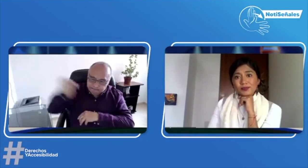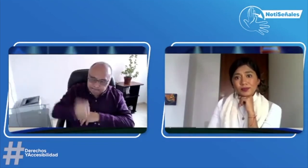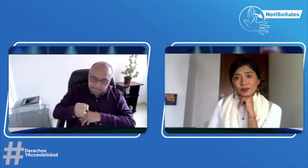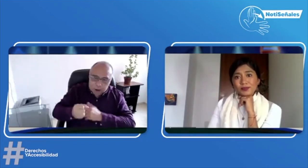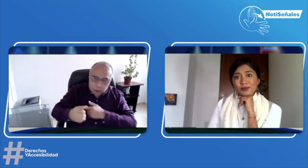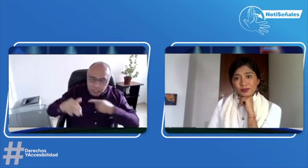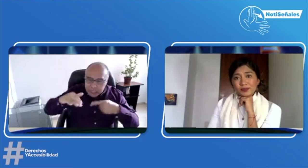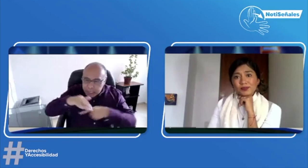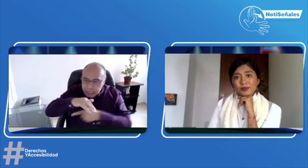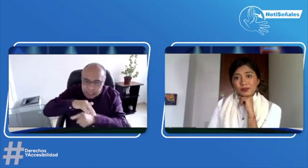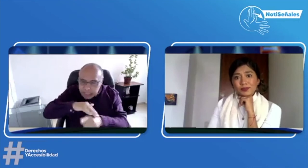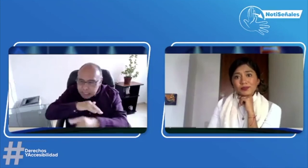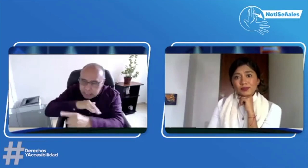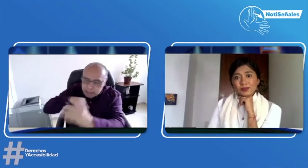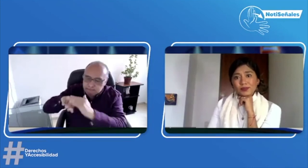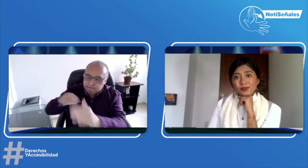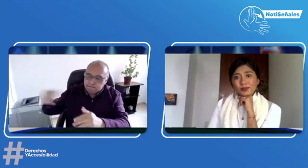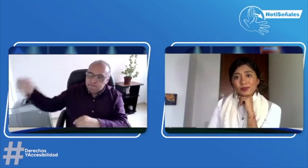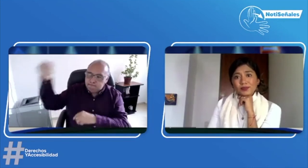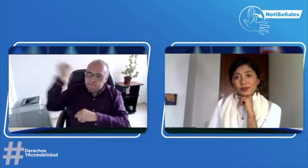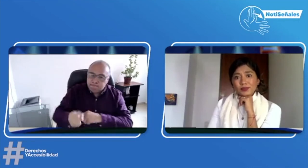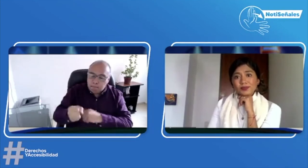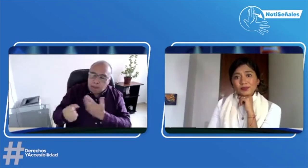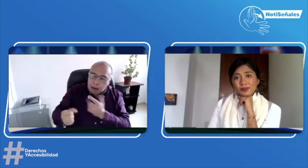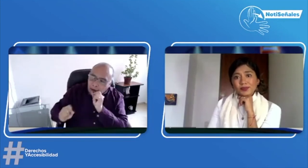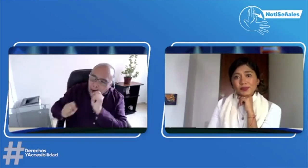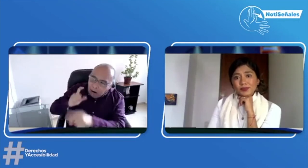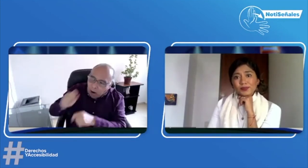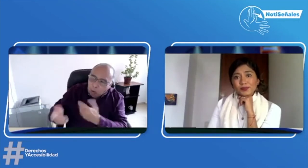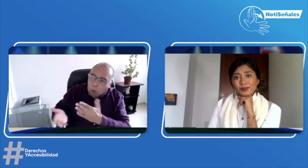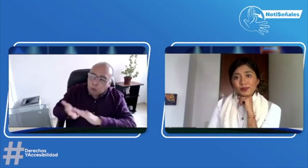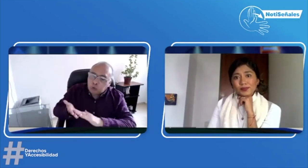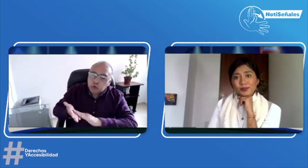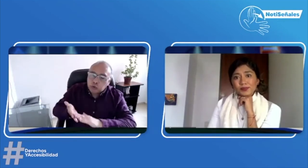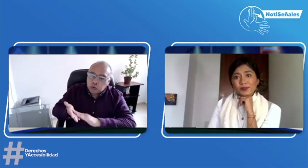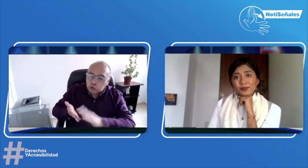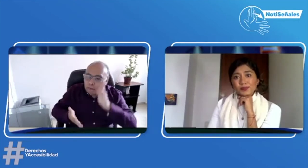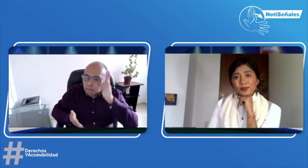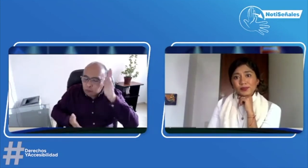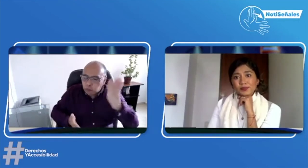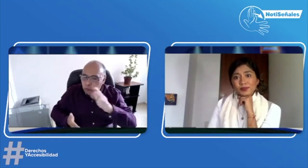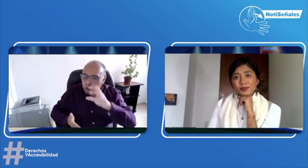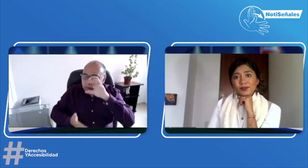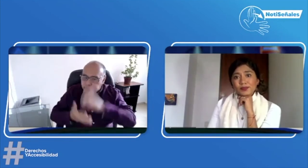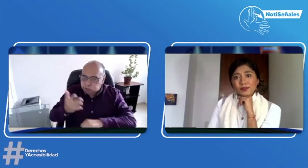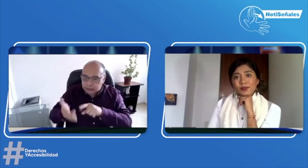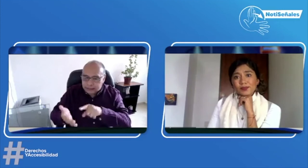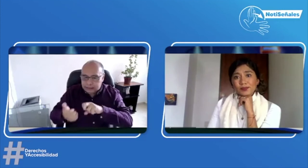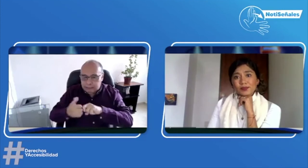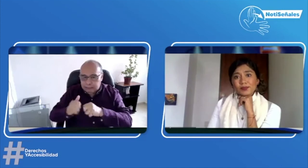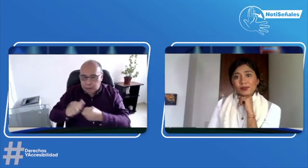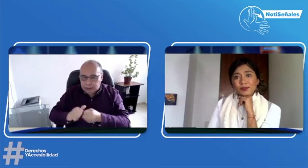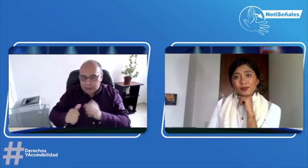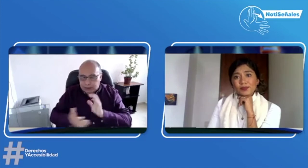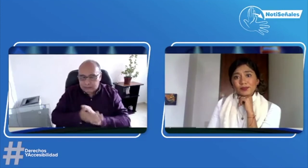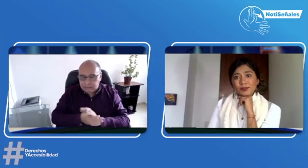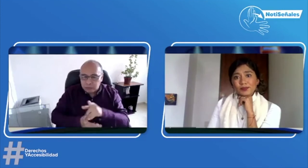a uno de los funcionarios de la Registraduría Nacional y podamos dar solución a este tipo de